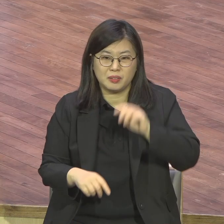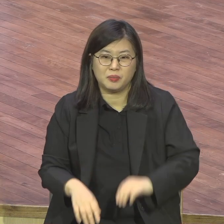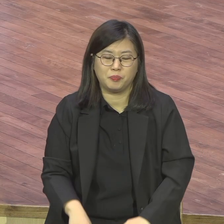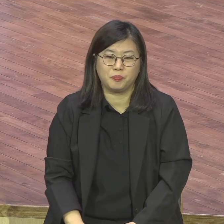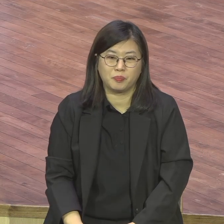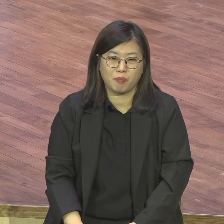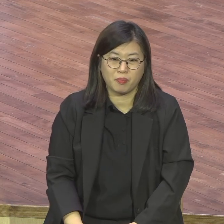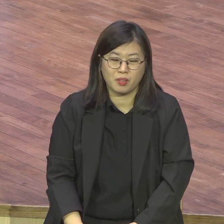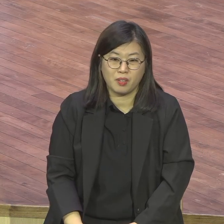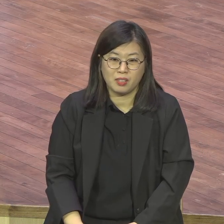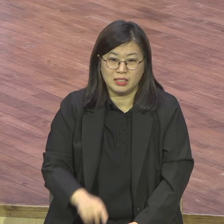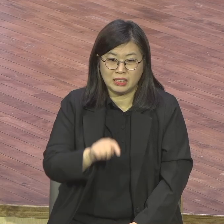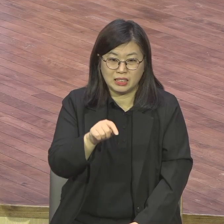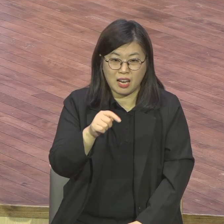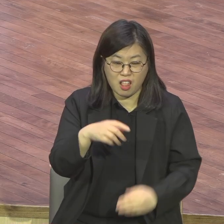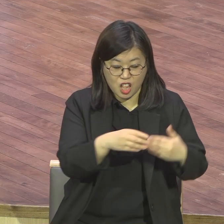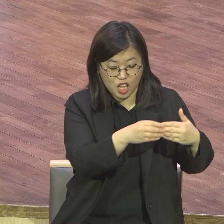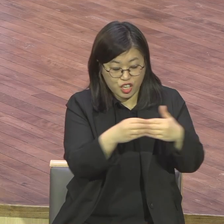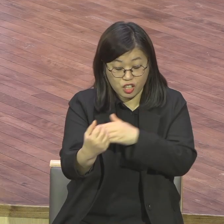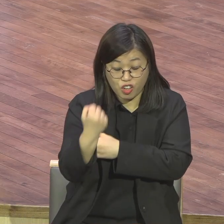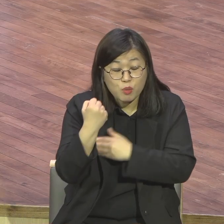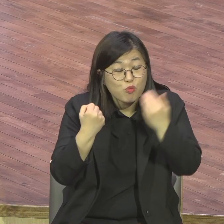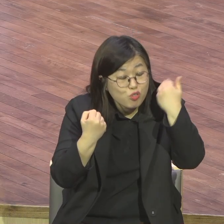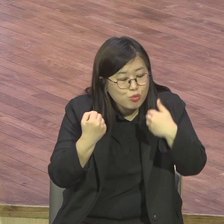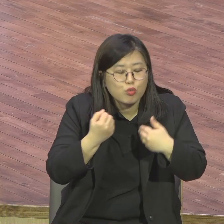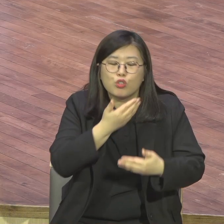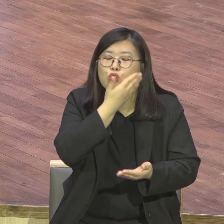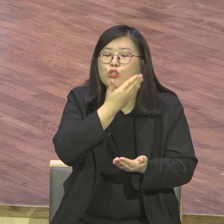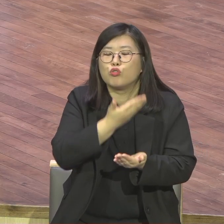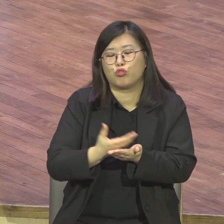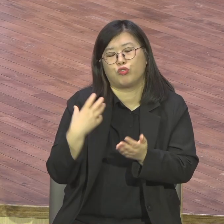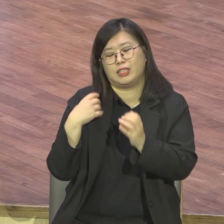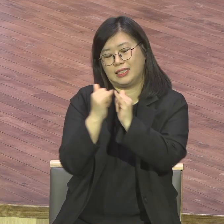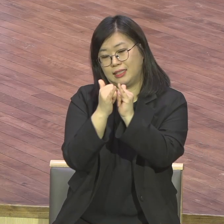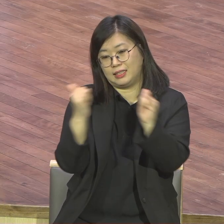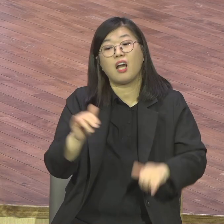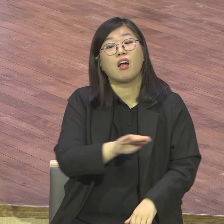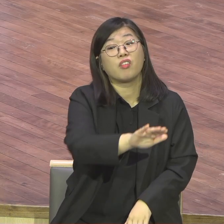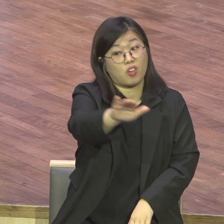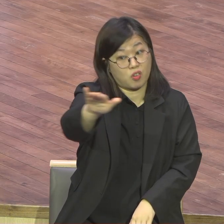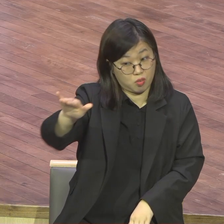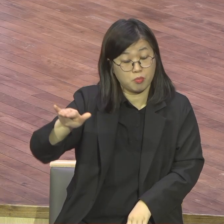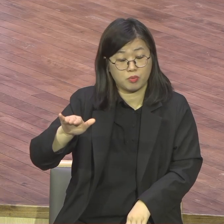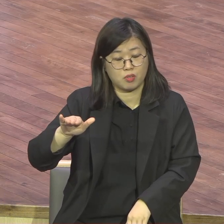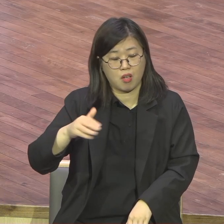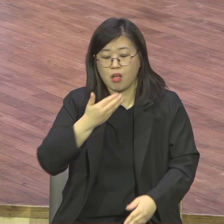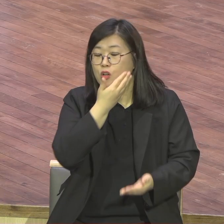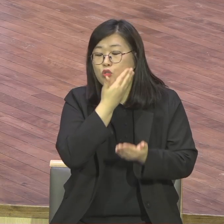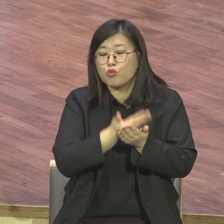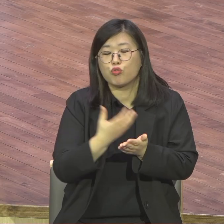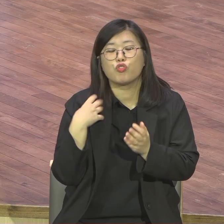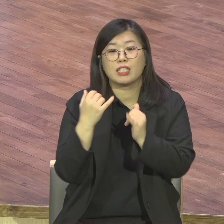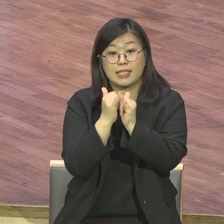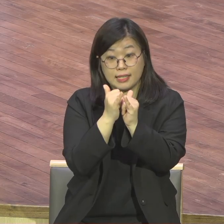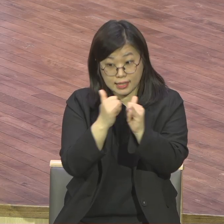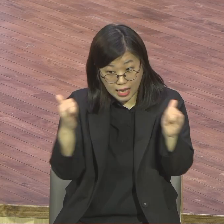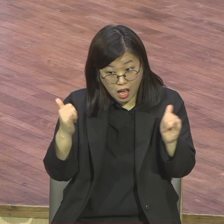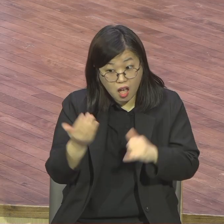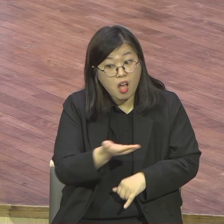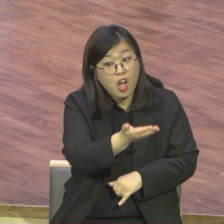중직자를 말하잖아요 중직자 리더십 리더십 그 자체가 리더십은 영향력이다